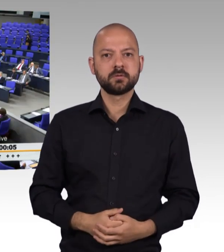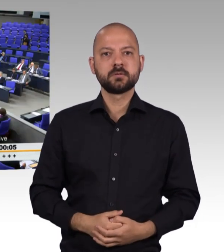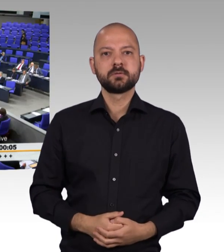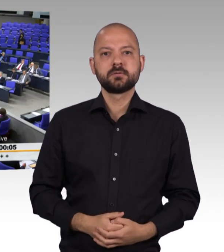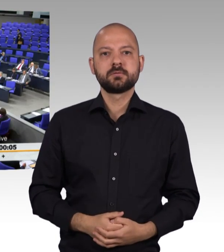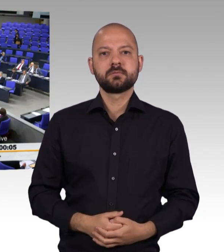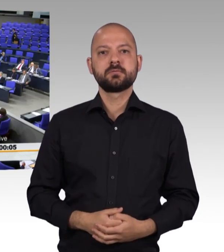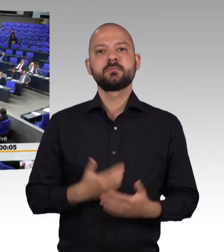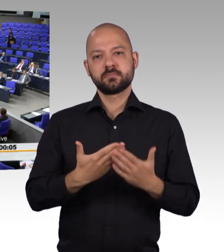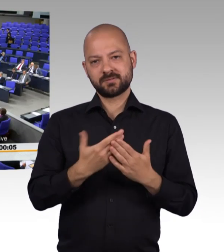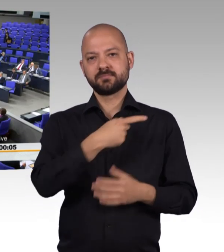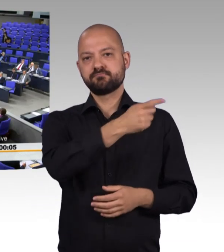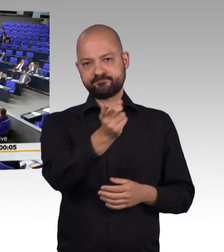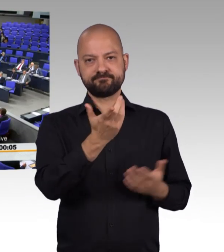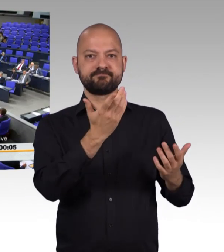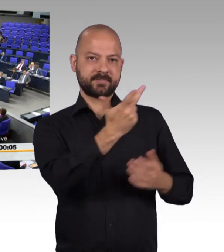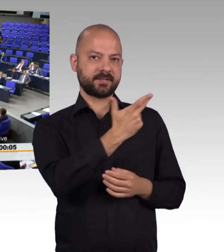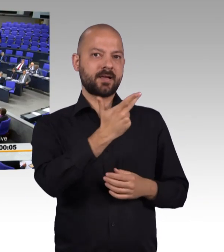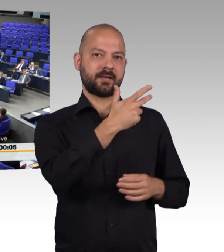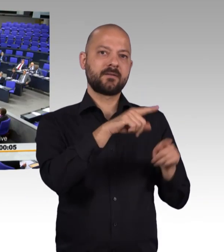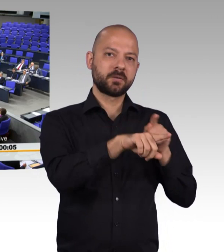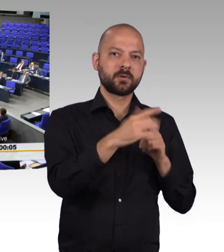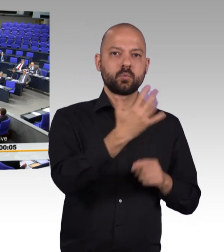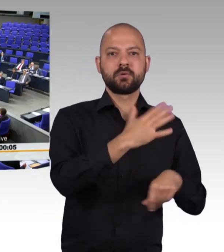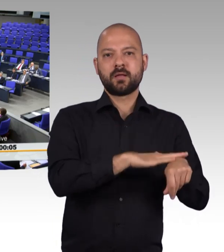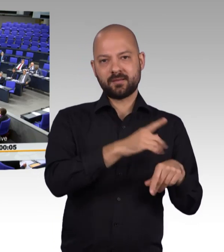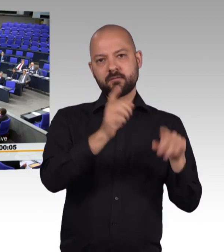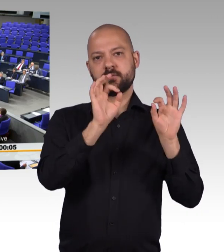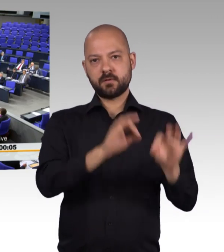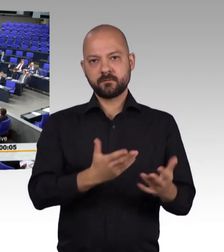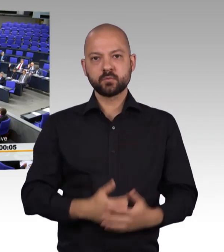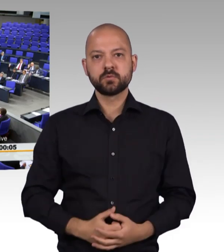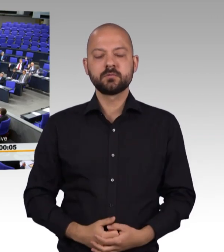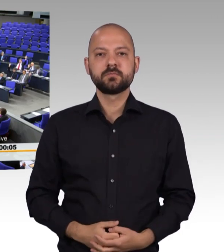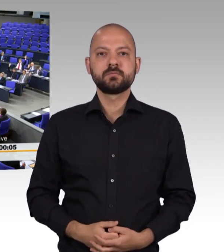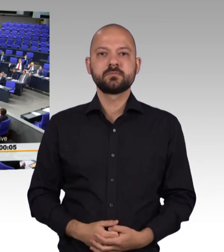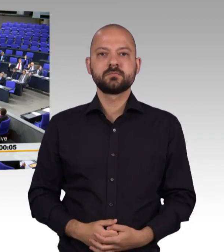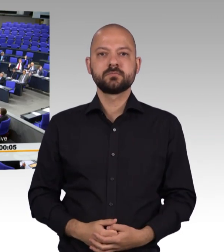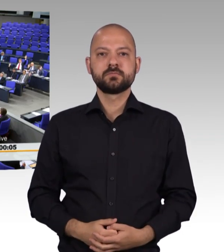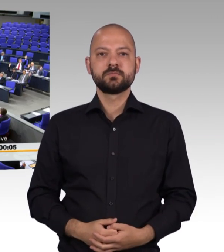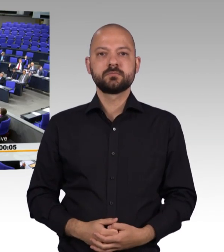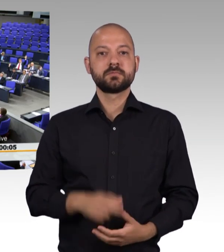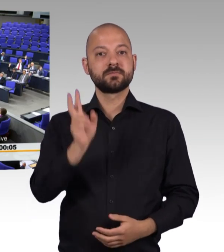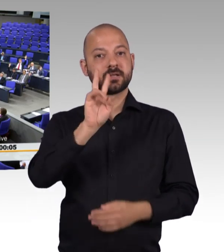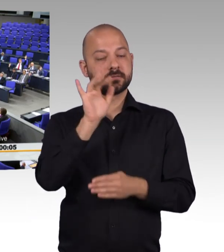FDP, Grüne und Linke. Wer stimmt dagegen? CDU, CSU, SPD und